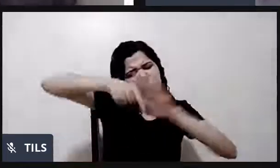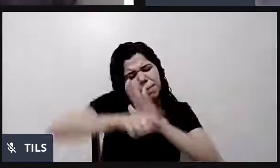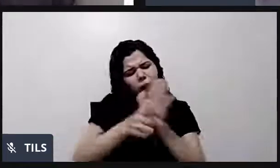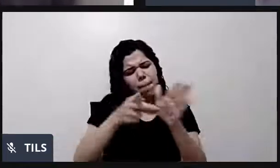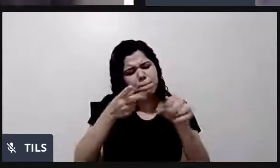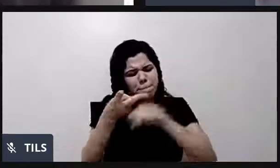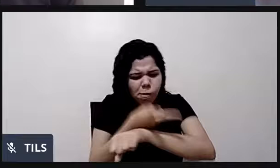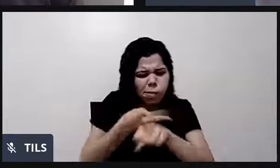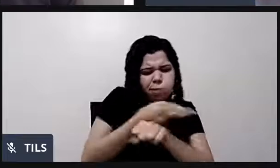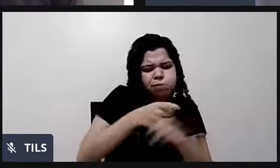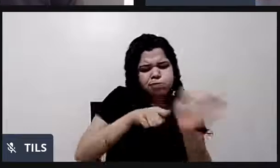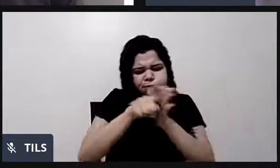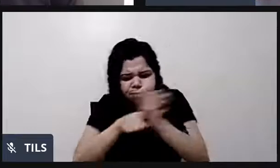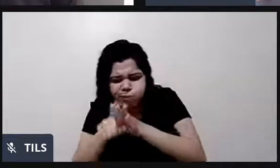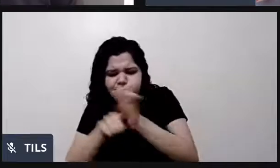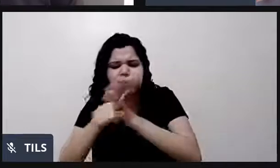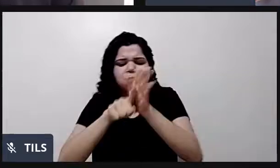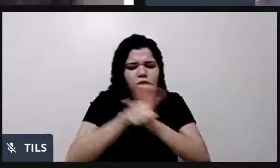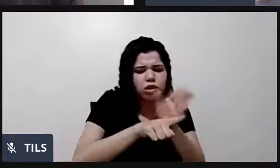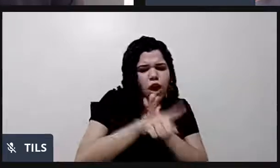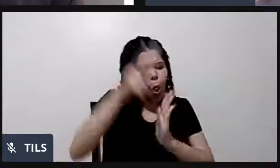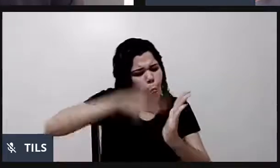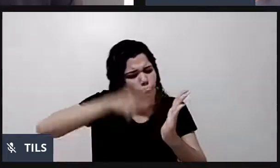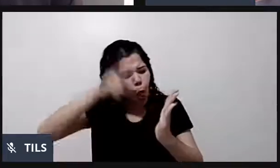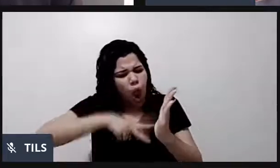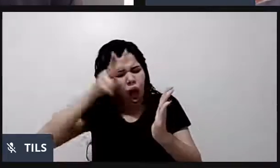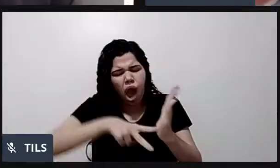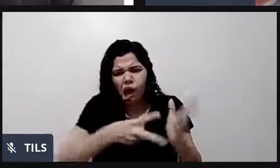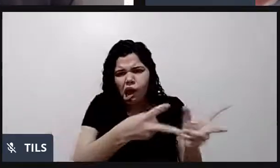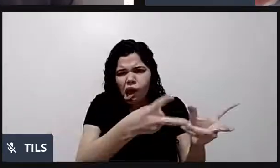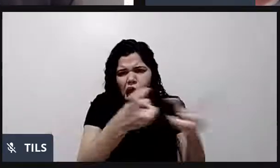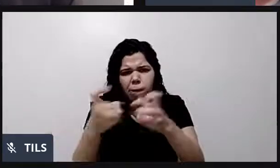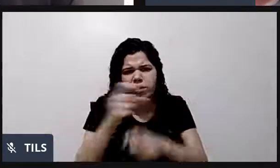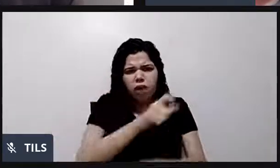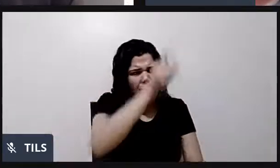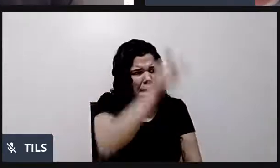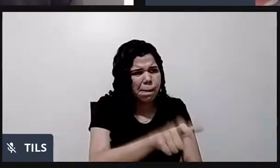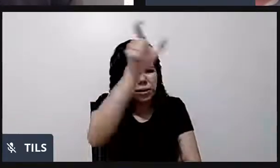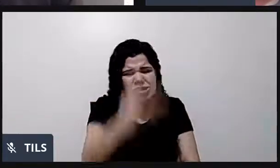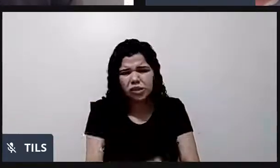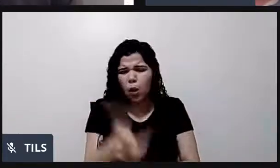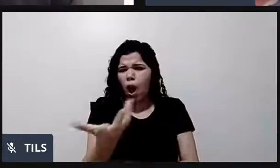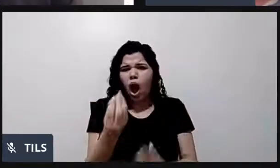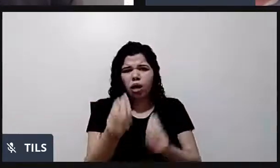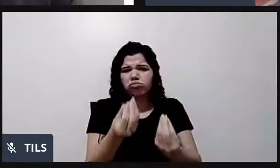lia. E eu comecei a perceber que as pessoas não conseguiam conceber um surdo tocando saxofone,